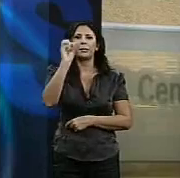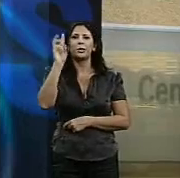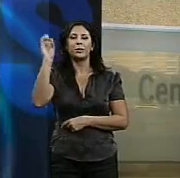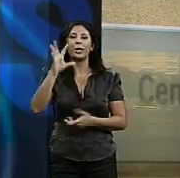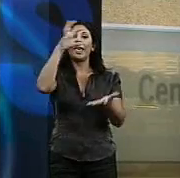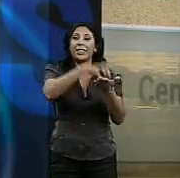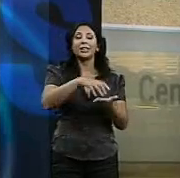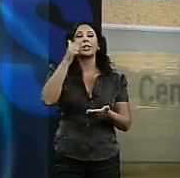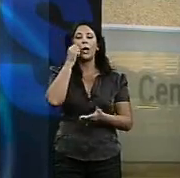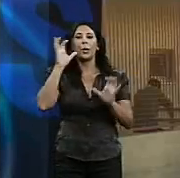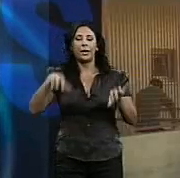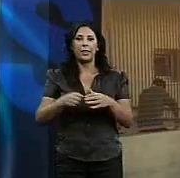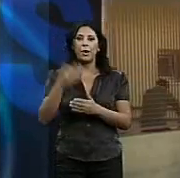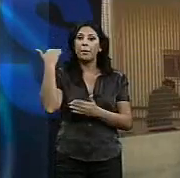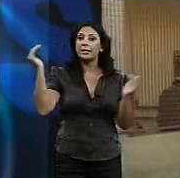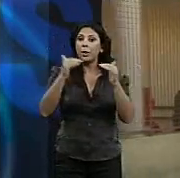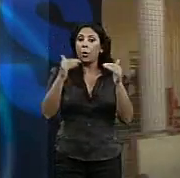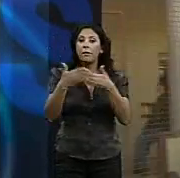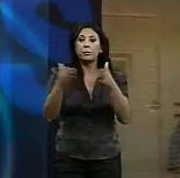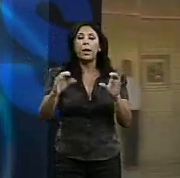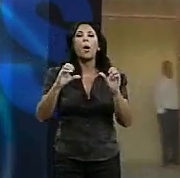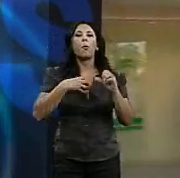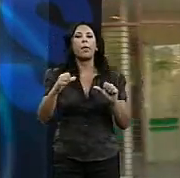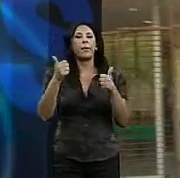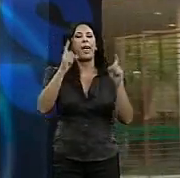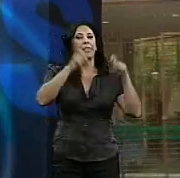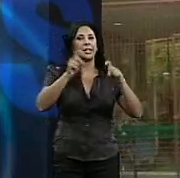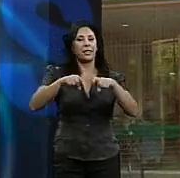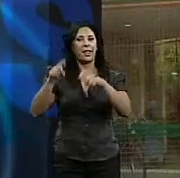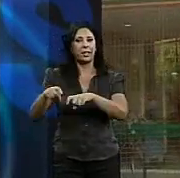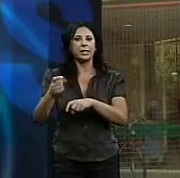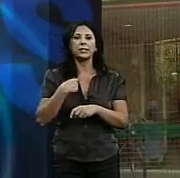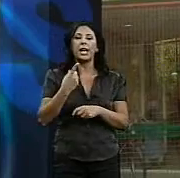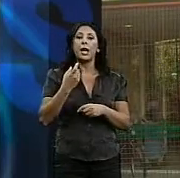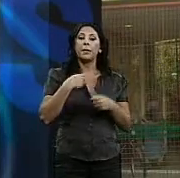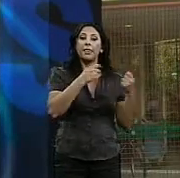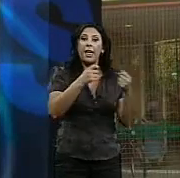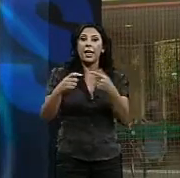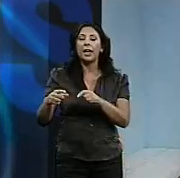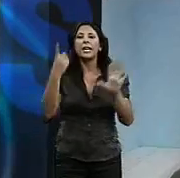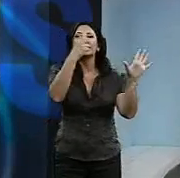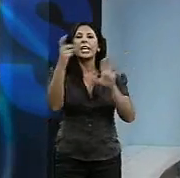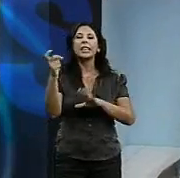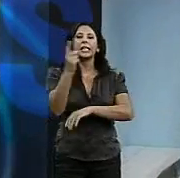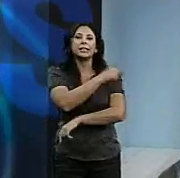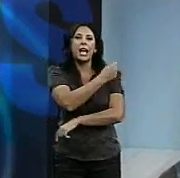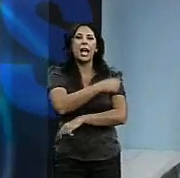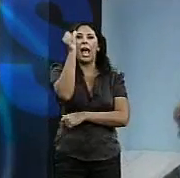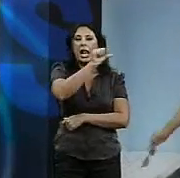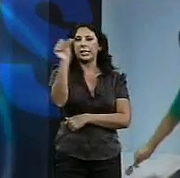Cádiz. El pasado jueves se abría la agenda para coger cita y tienen para la administración de unas 600 semanales según las existencias de